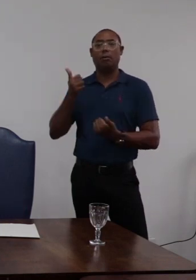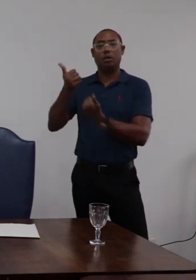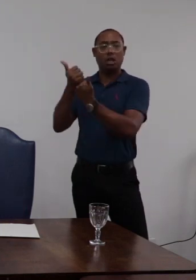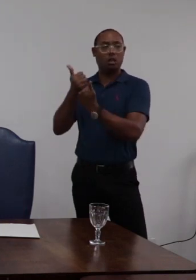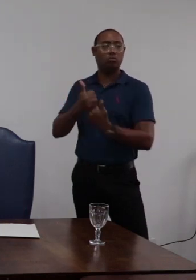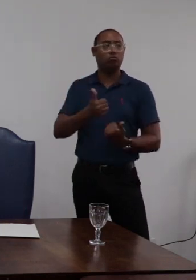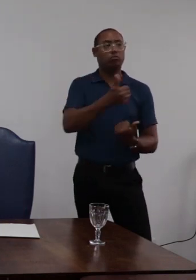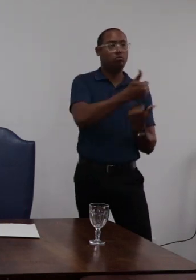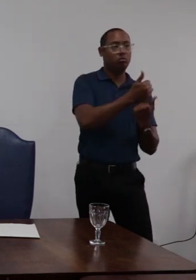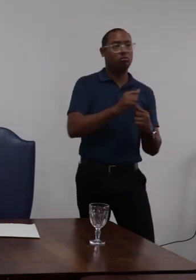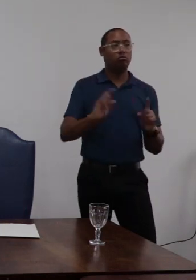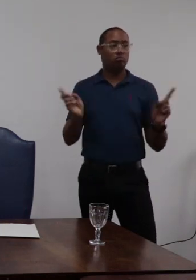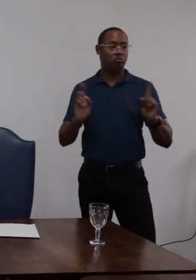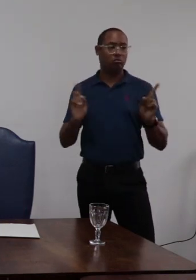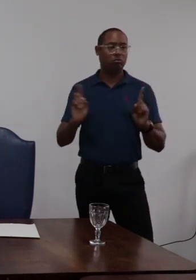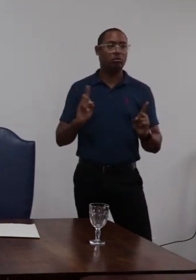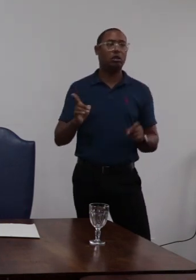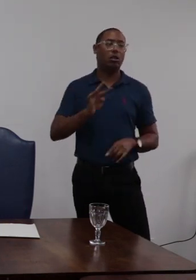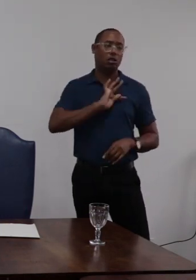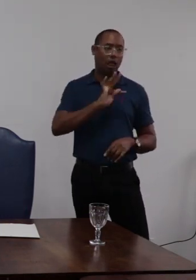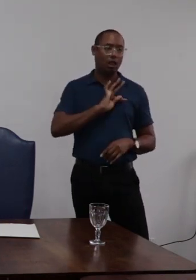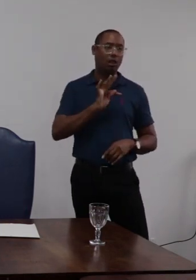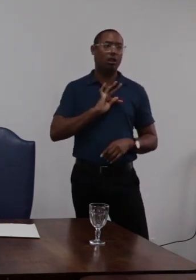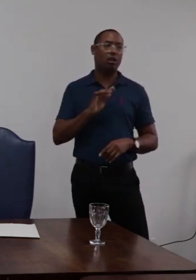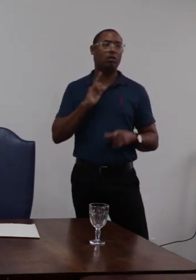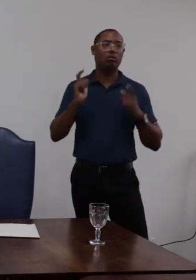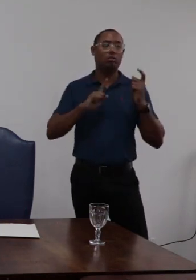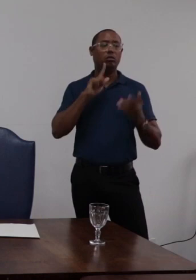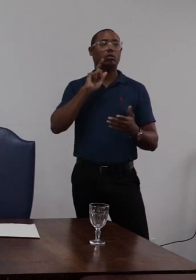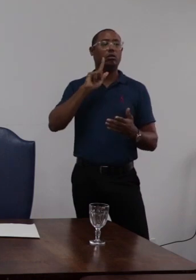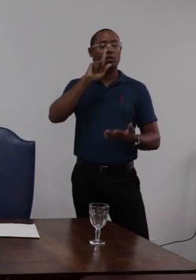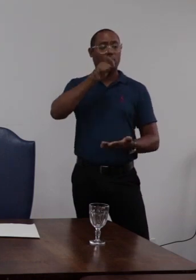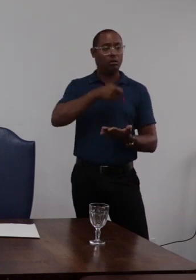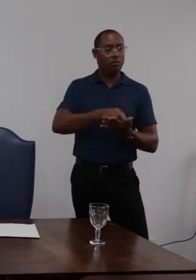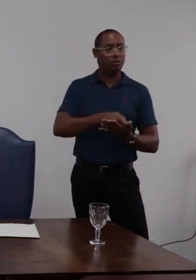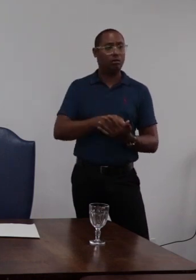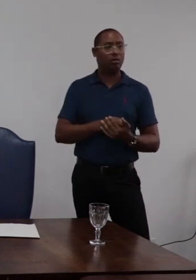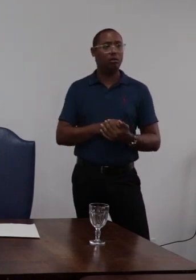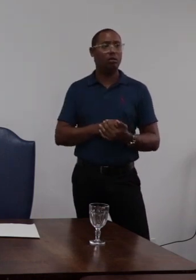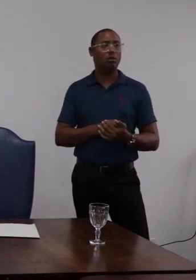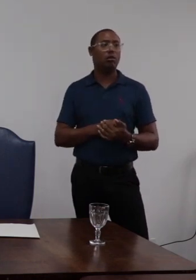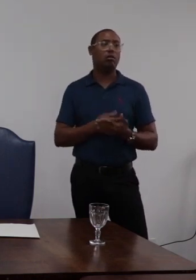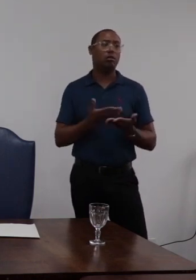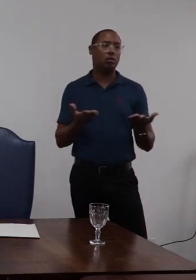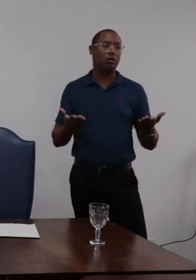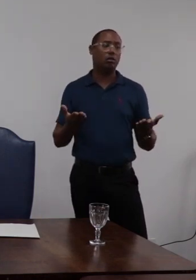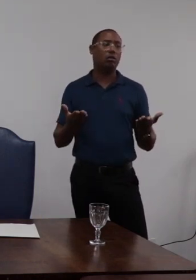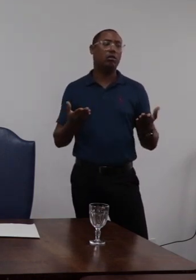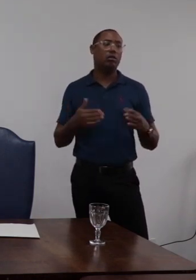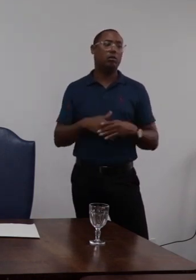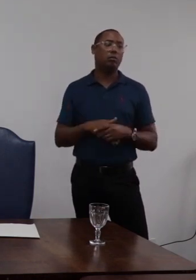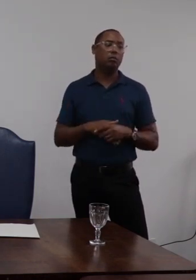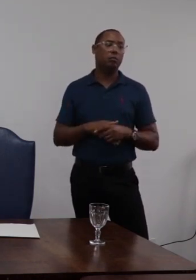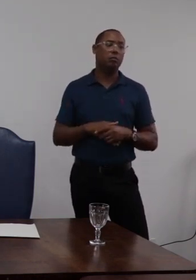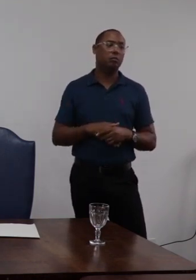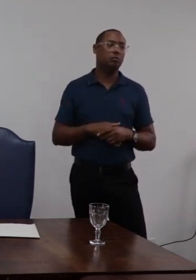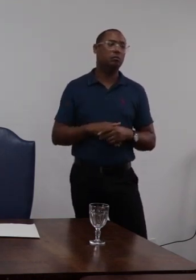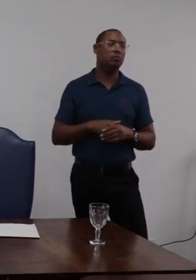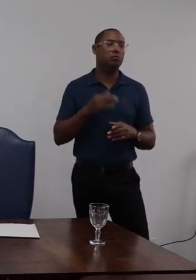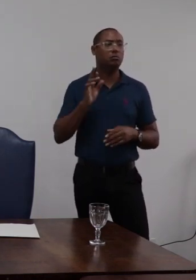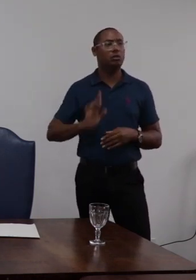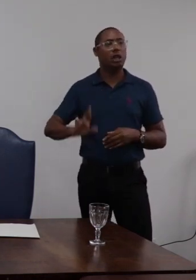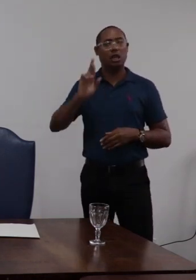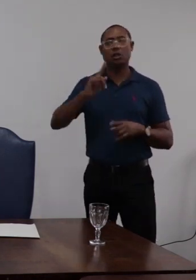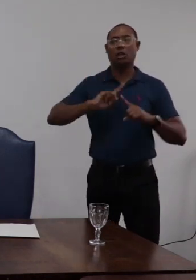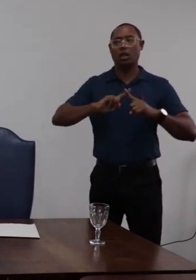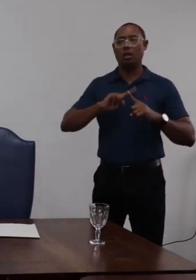dois técnicos mas nos preocupa a decisão emitida pela pela reitoria